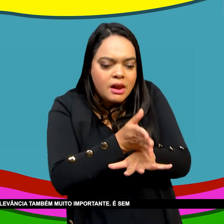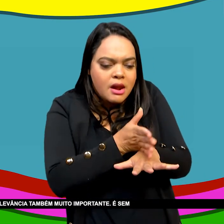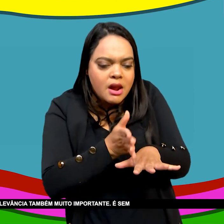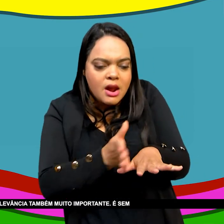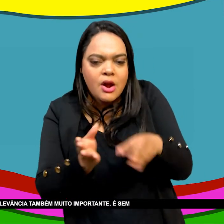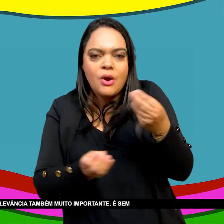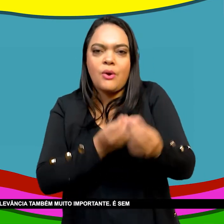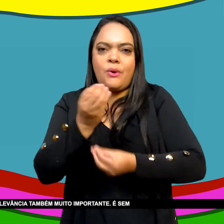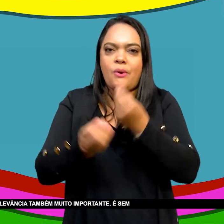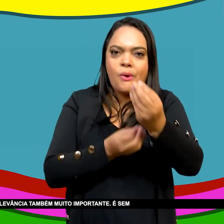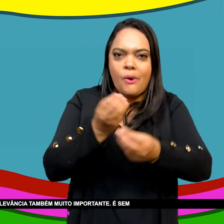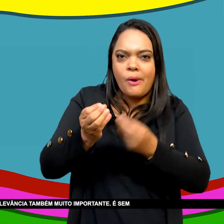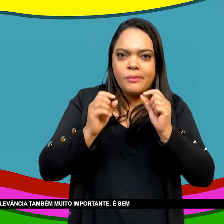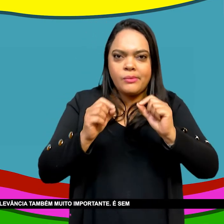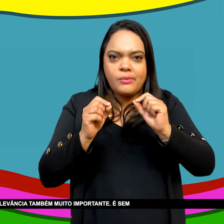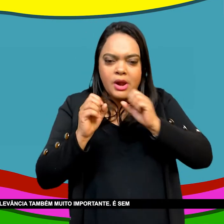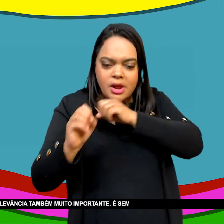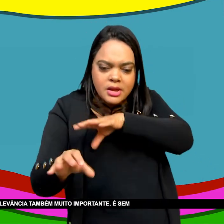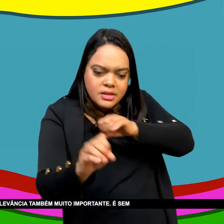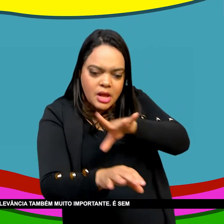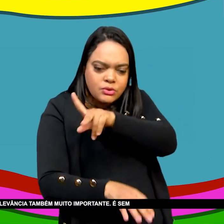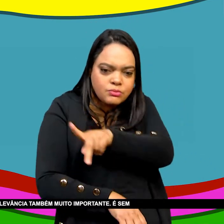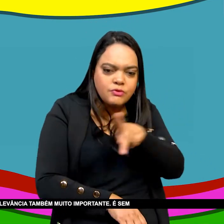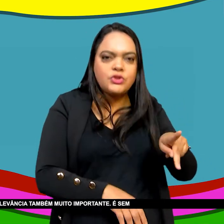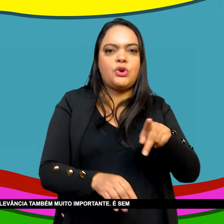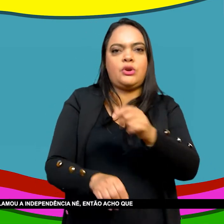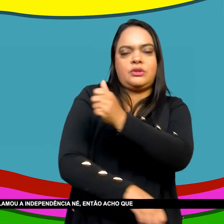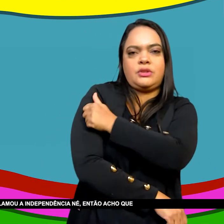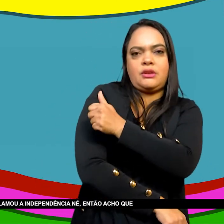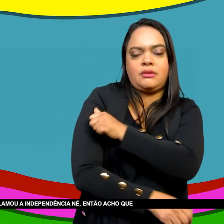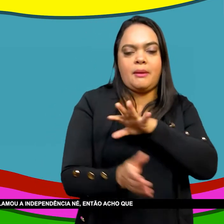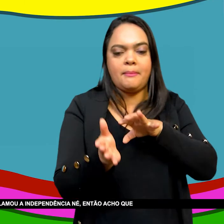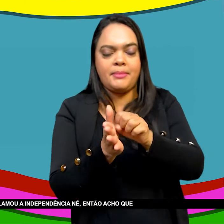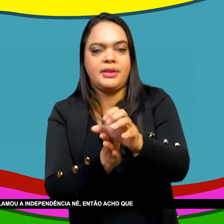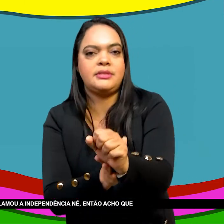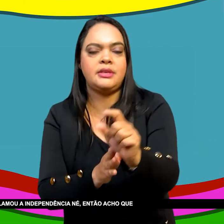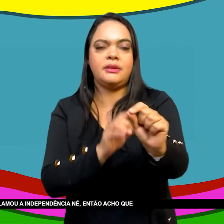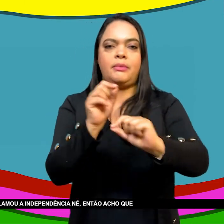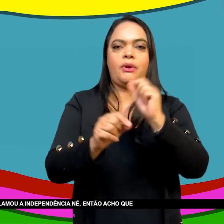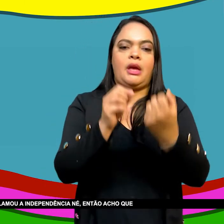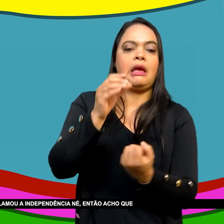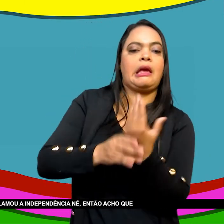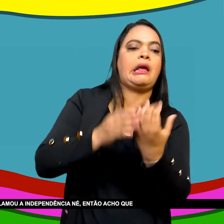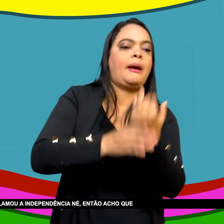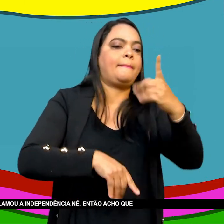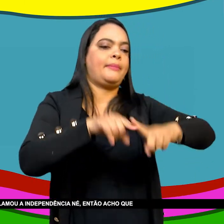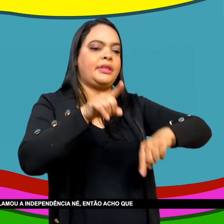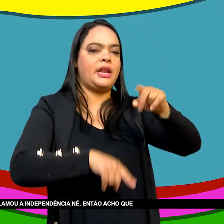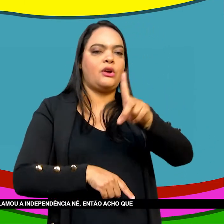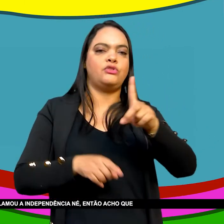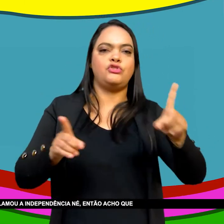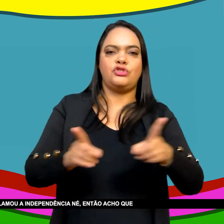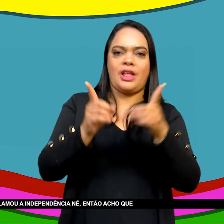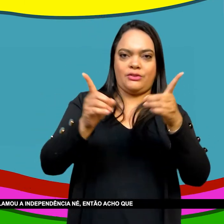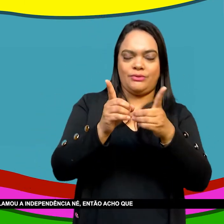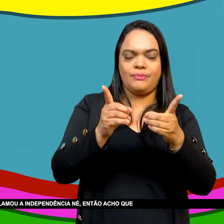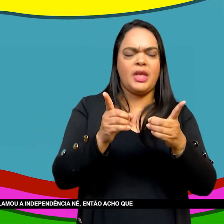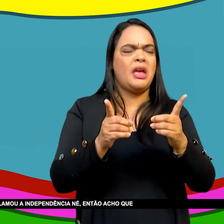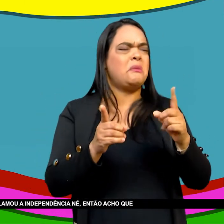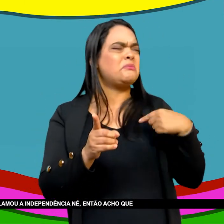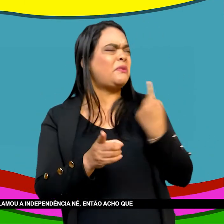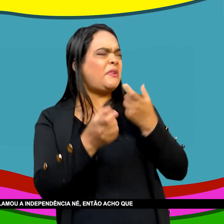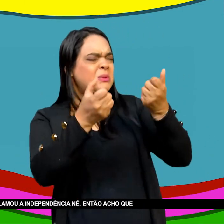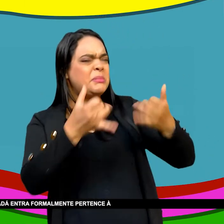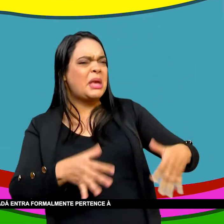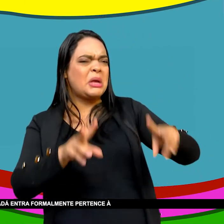uma relevância também muito importante Sem contar, por exemplo, do Canadá Que até hoje não proclamou independência